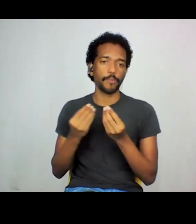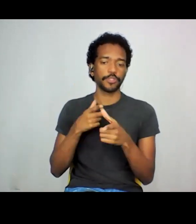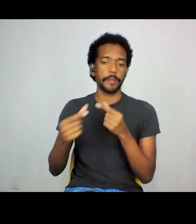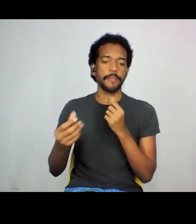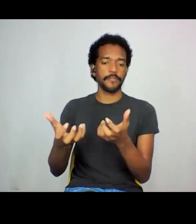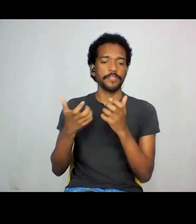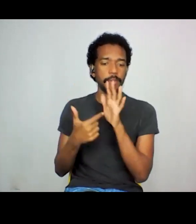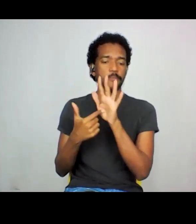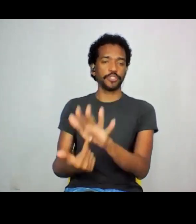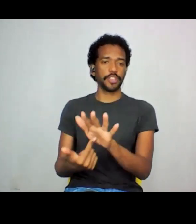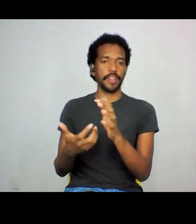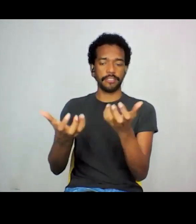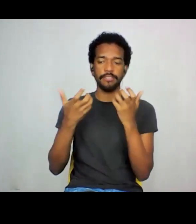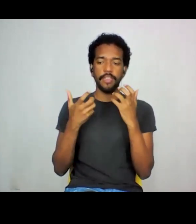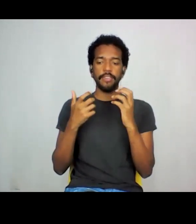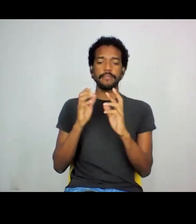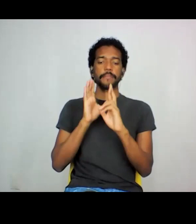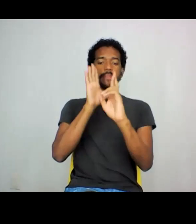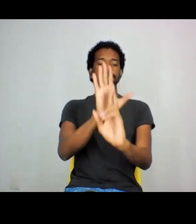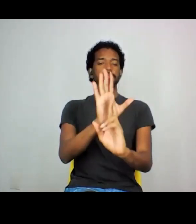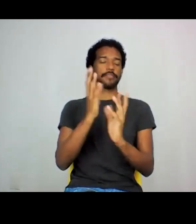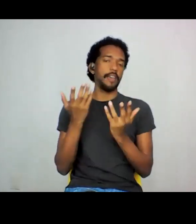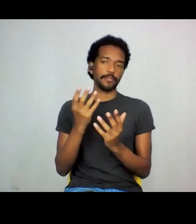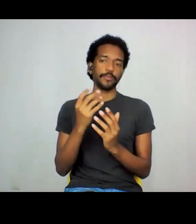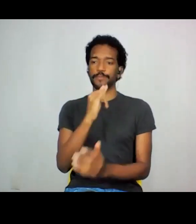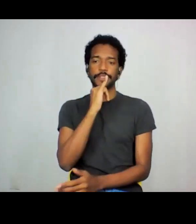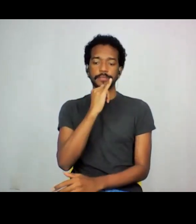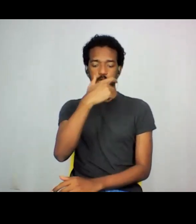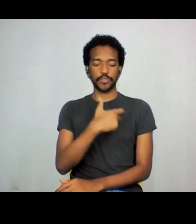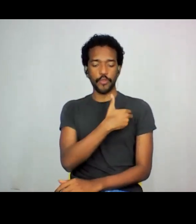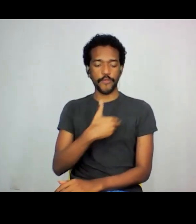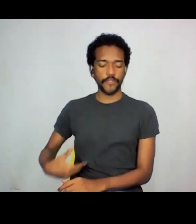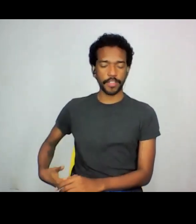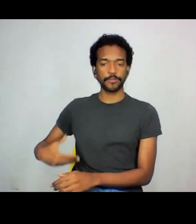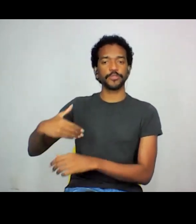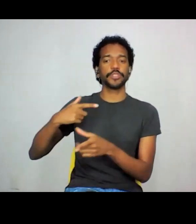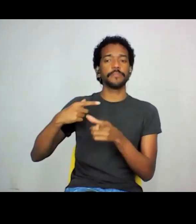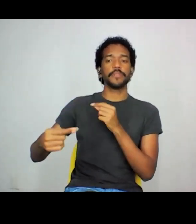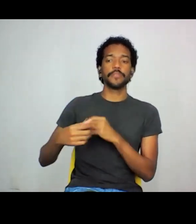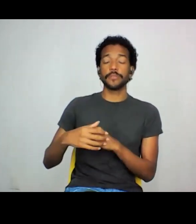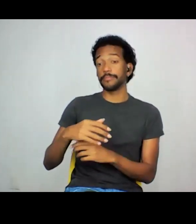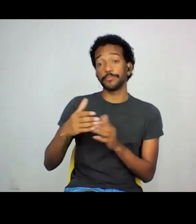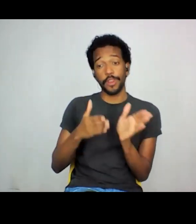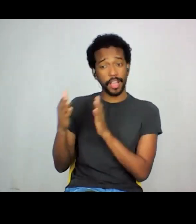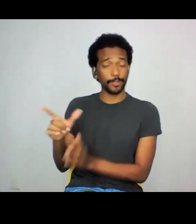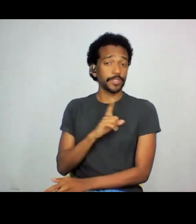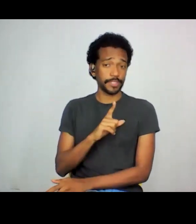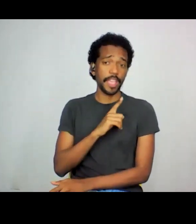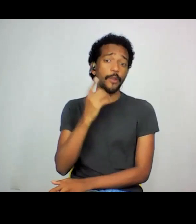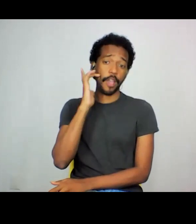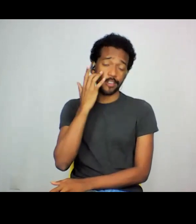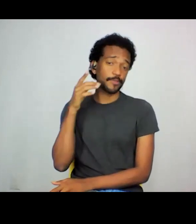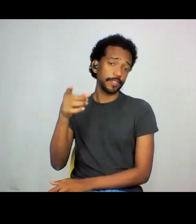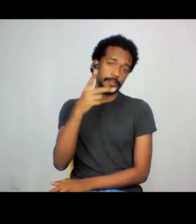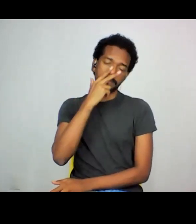quer ser representado como Estado japonês. Então, por um lado, tem isso, e eu acho que isso também acaba